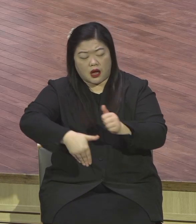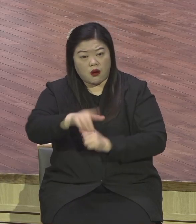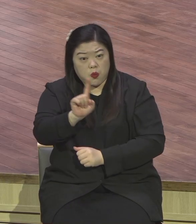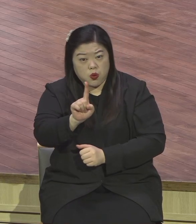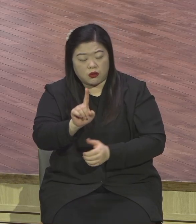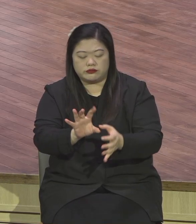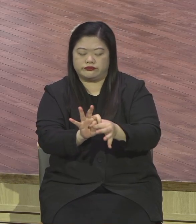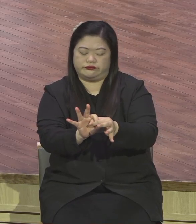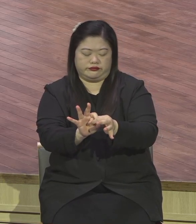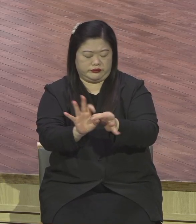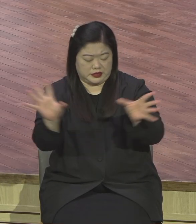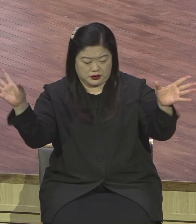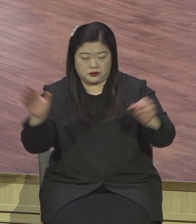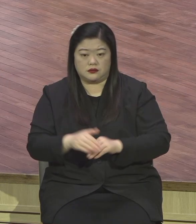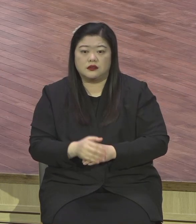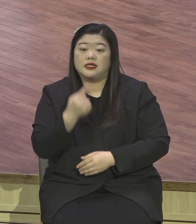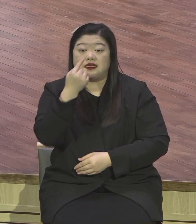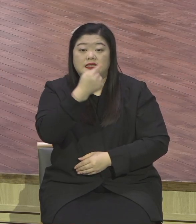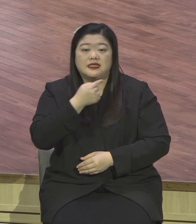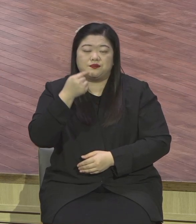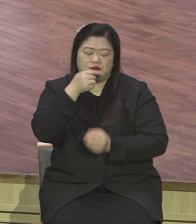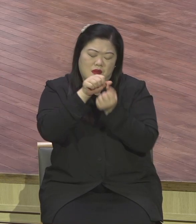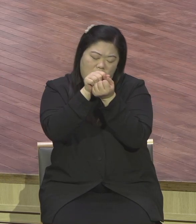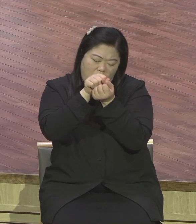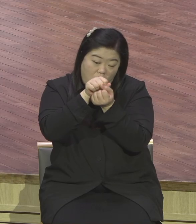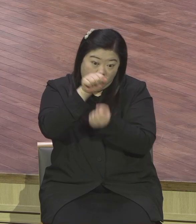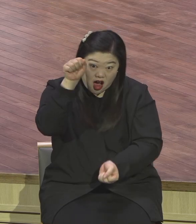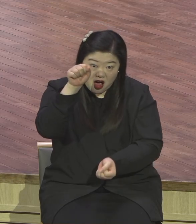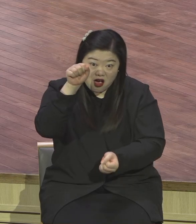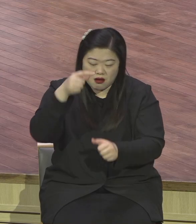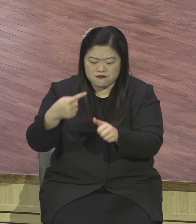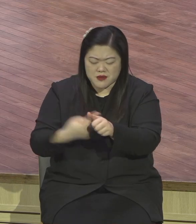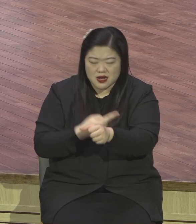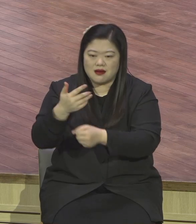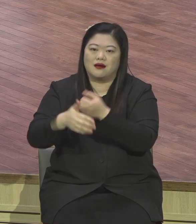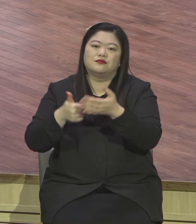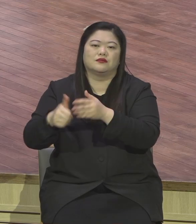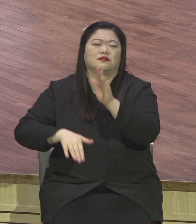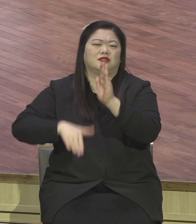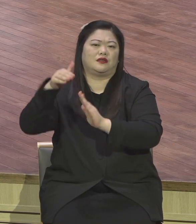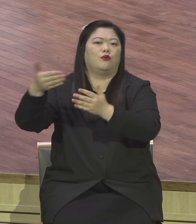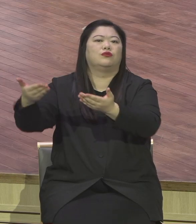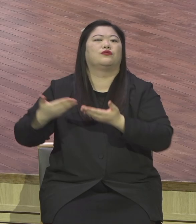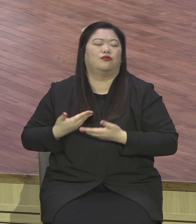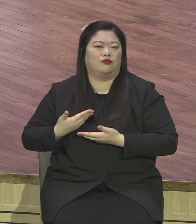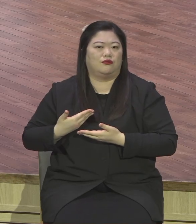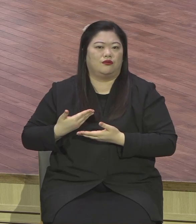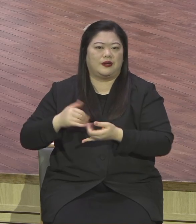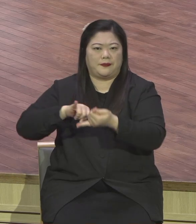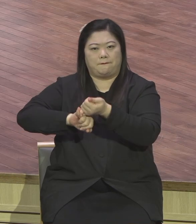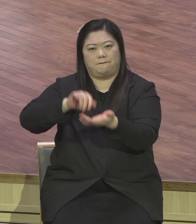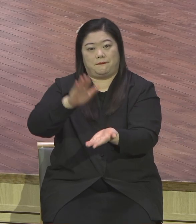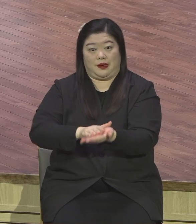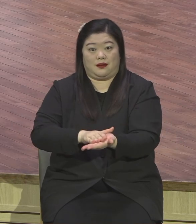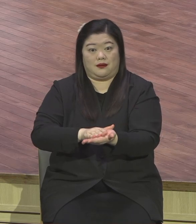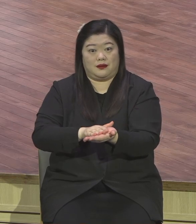크게 열라. 내가 채워주겠다. 하나님 말씀 아니면 믿을 수가 없는 상황이에요.